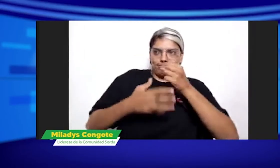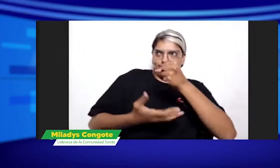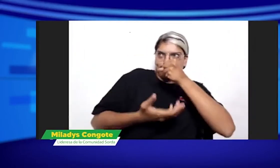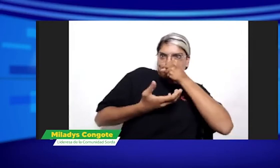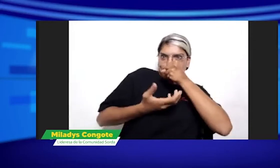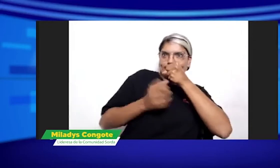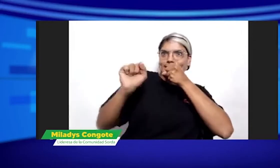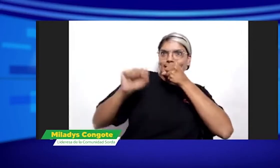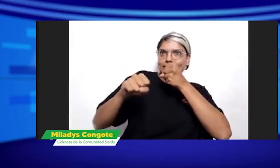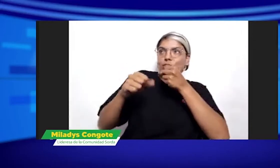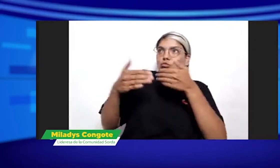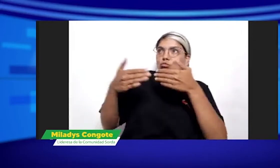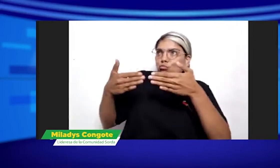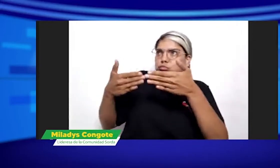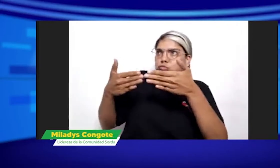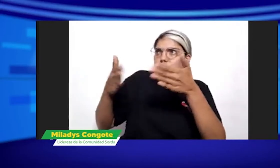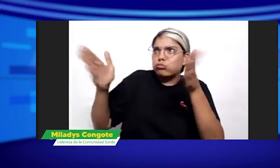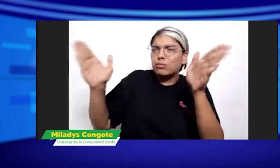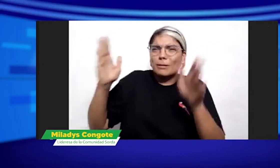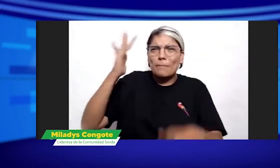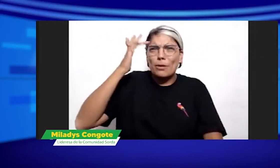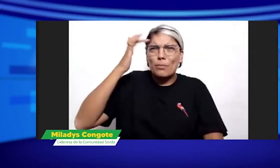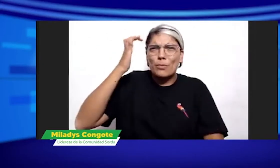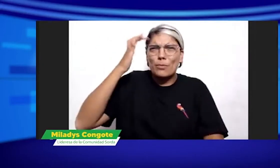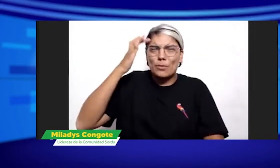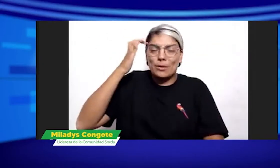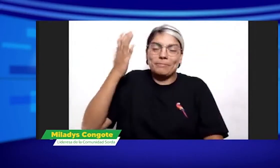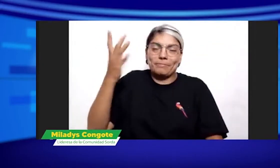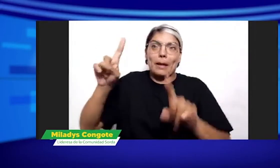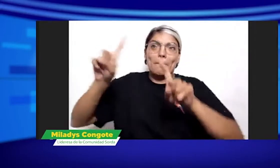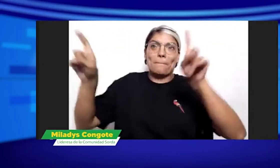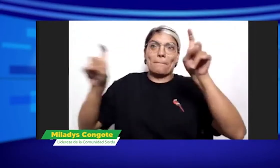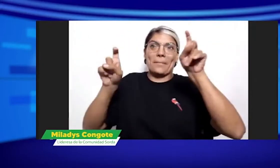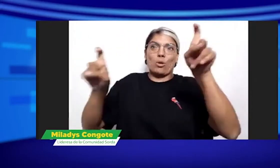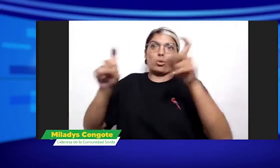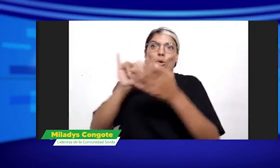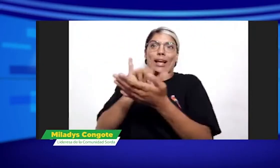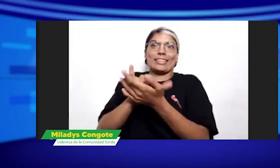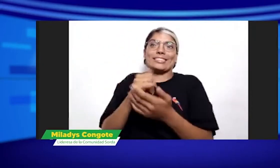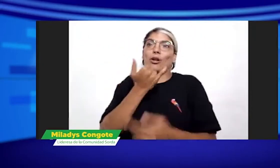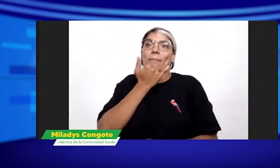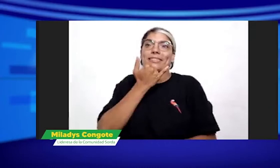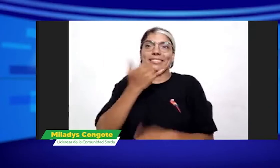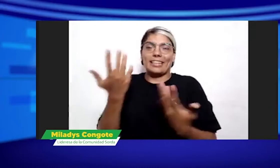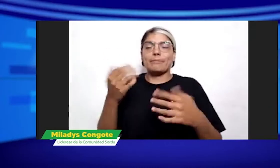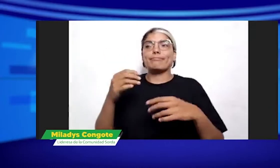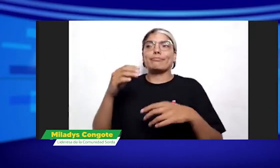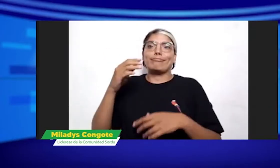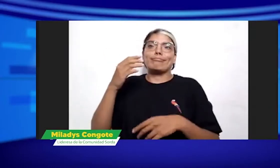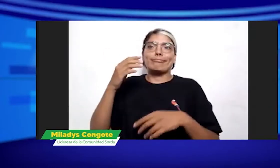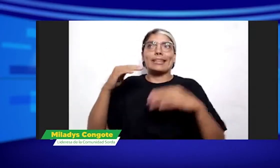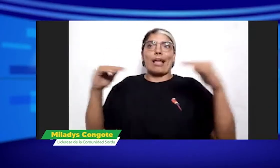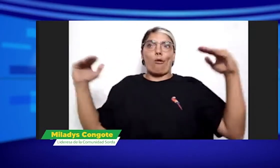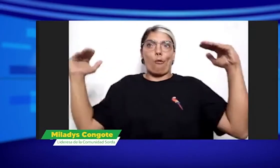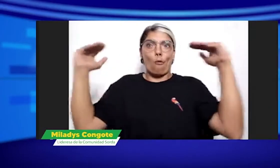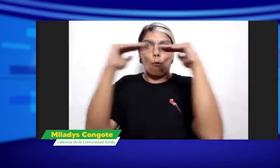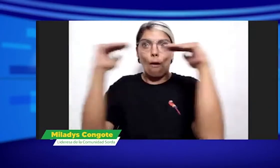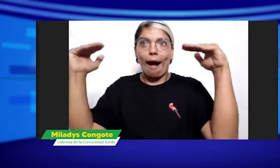Sabemos que es nuestro patrimonio como comunidad, pero yo abro las puertas a las demás personas porque pasa que